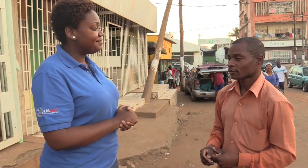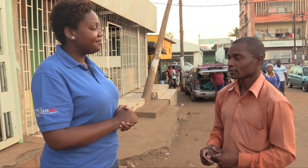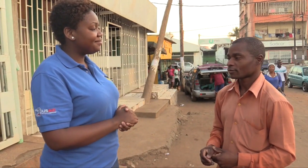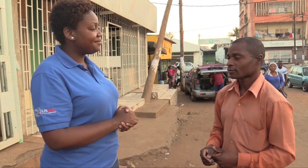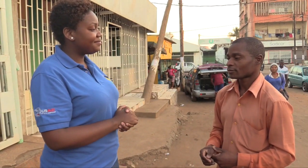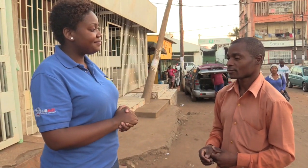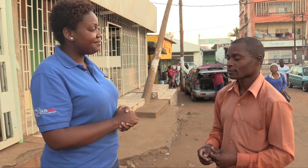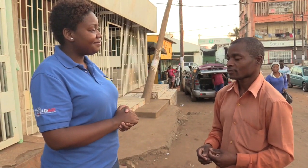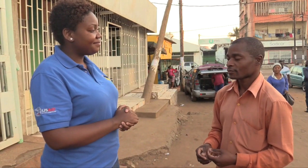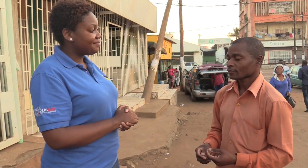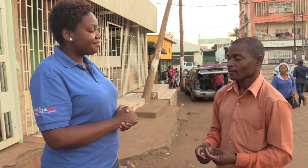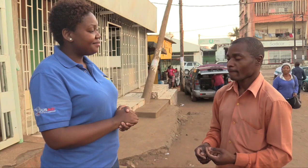ontem